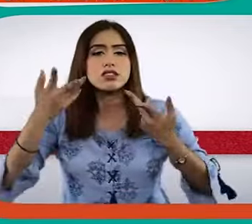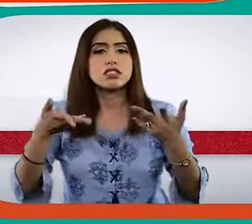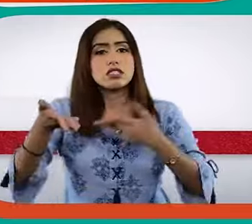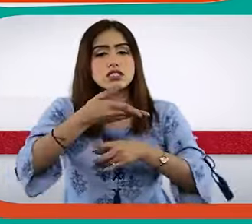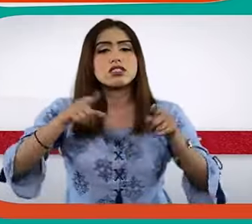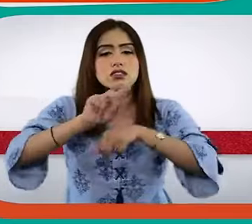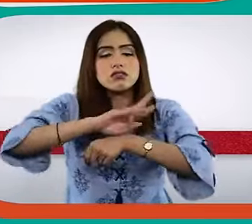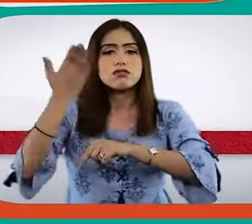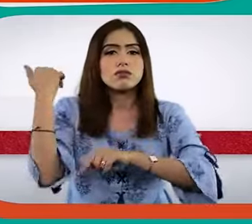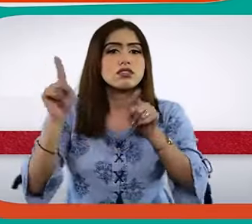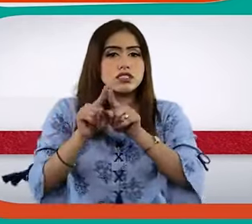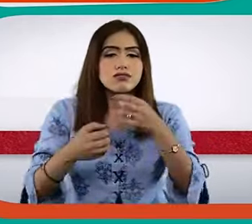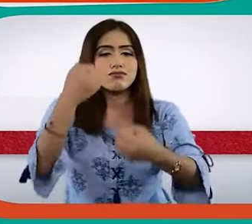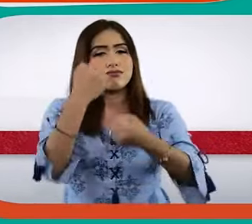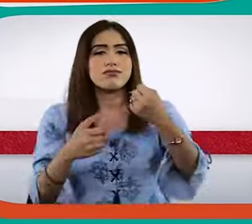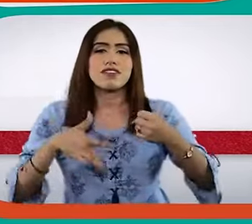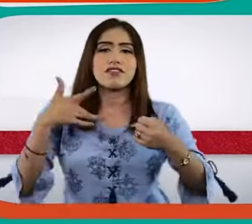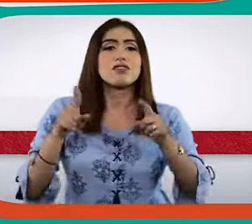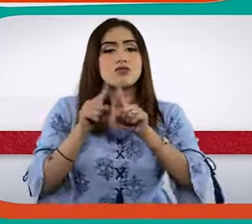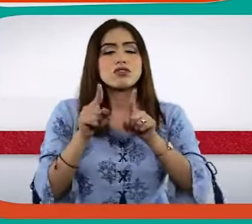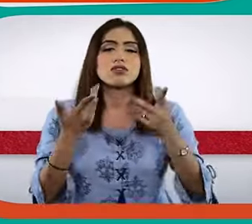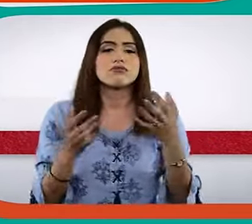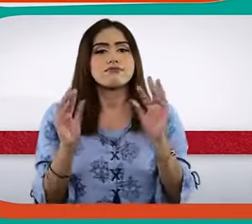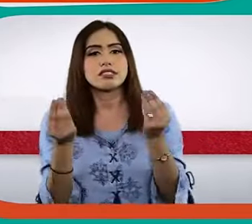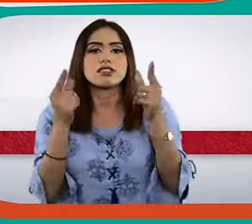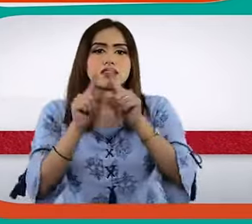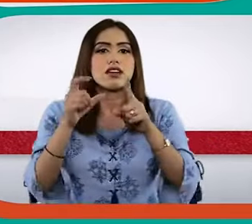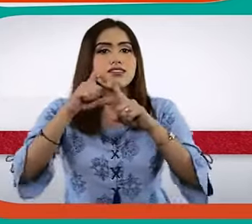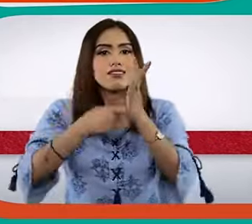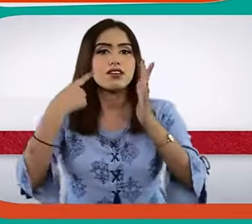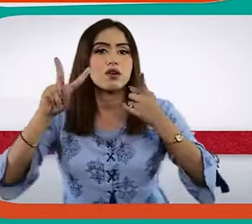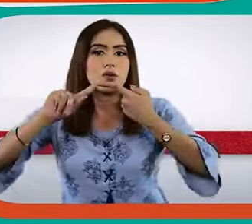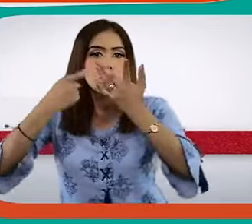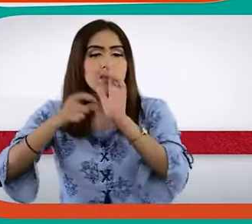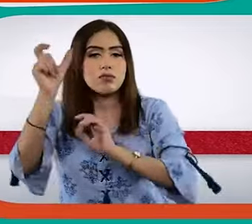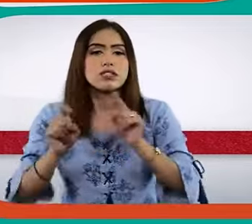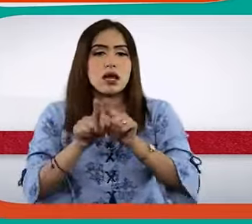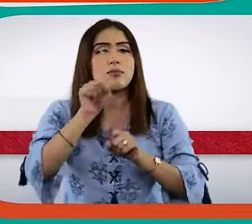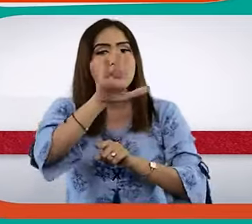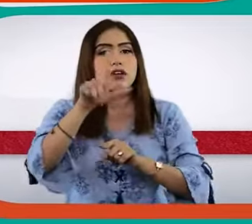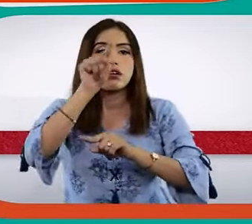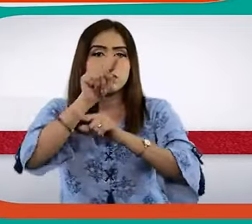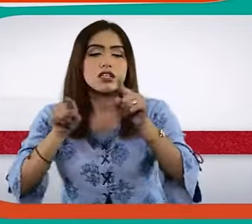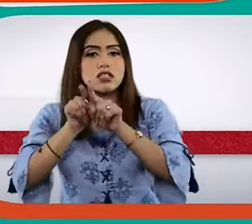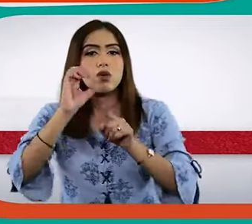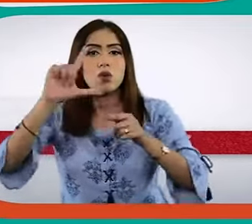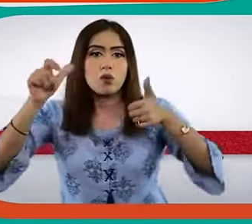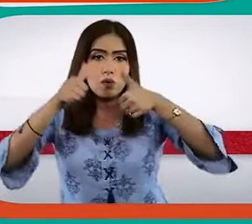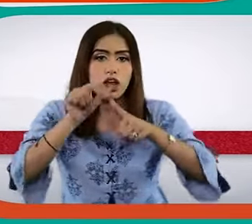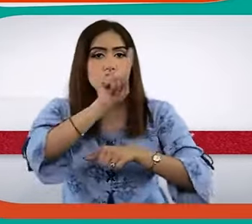पिछले कई दिनों से उबर और ओला के ड्राइवर किराय बढ़ाने की मांग कर रहे थे, उबर ने कई शहरों में कराय में 15% कदाफा किया है और ओला ने भी